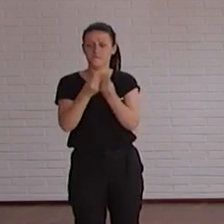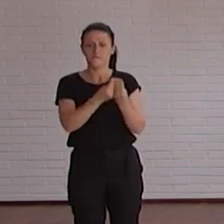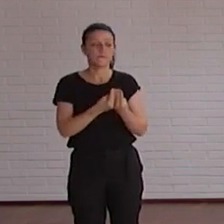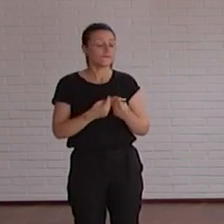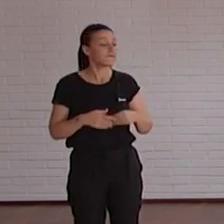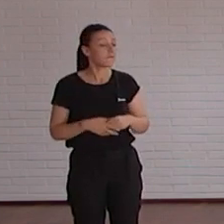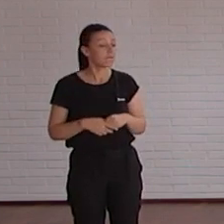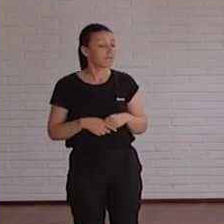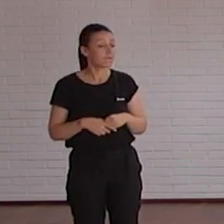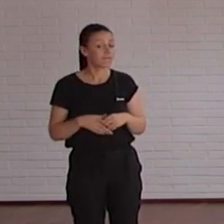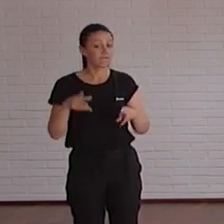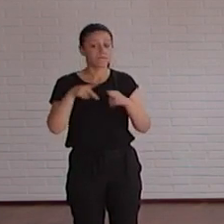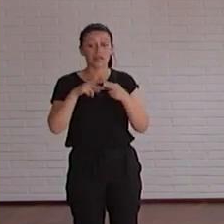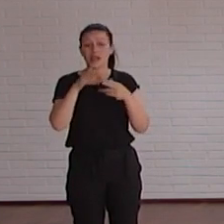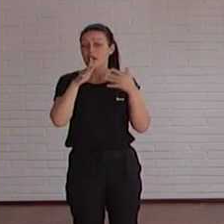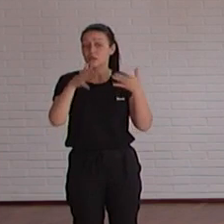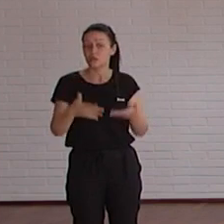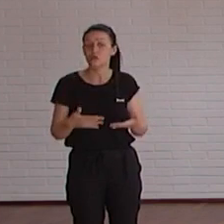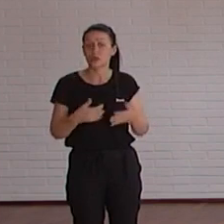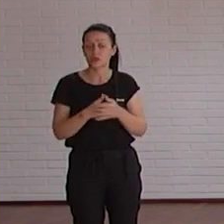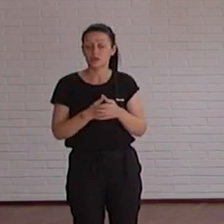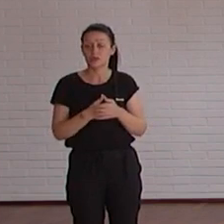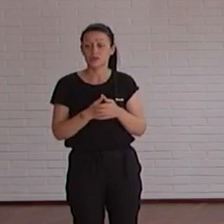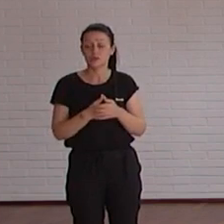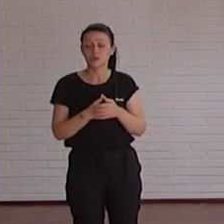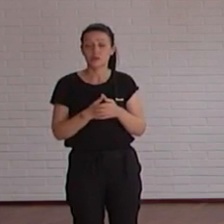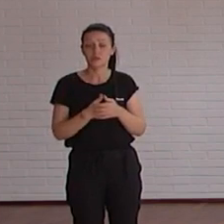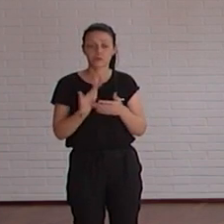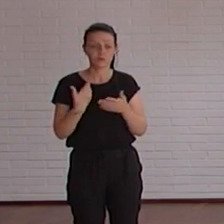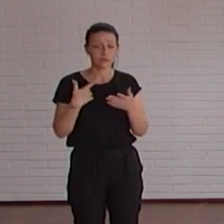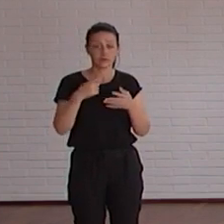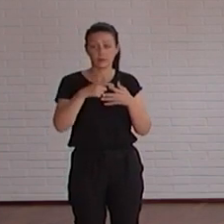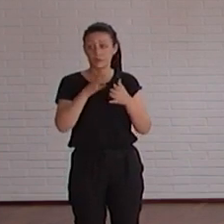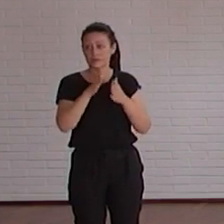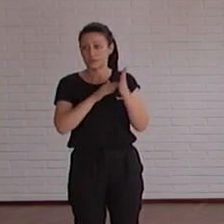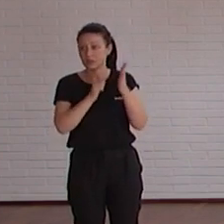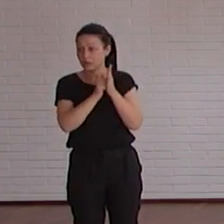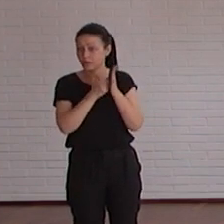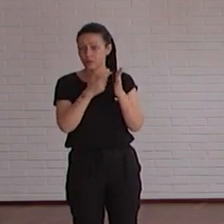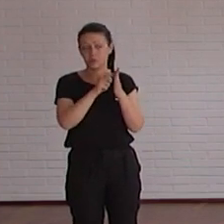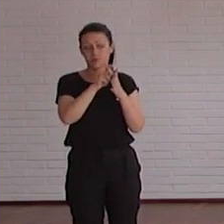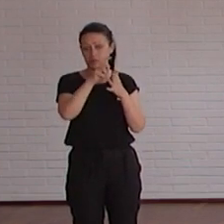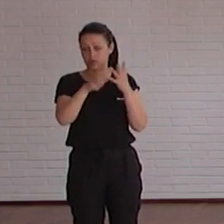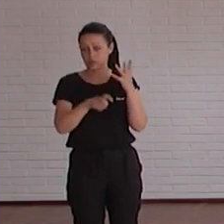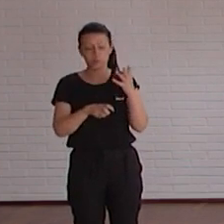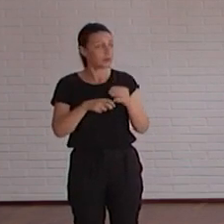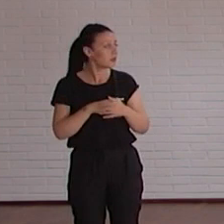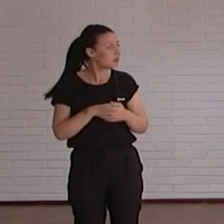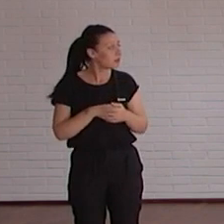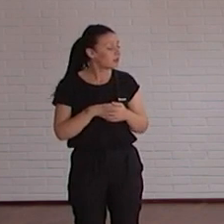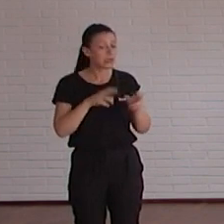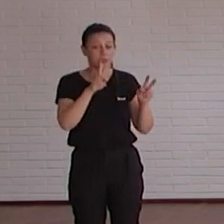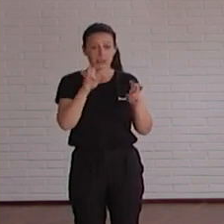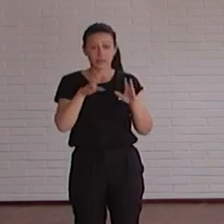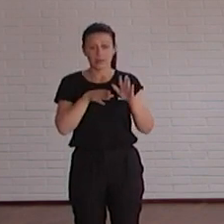quiero decir que yo creo que todas las herramientas actuales tanto de ofimática de PDF todo esto es verdad que ya tiene integrado el tema de